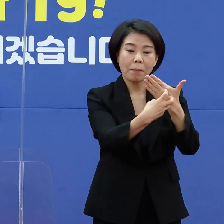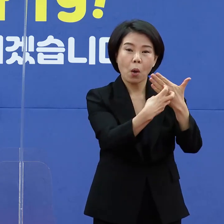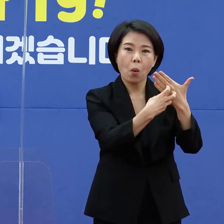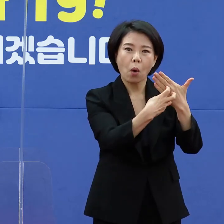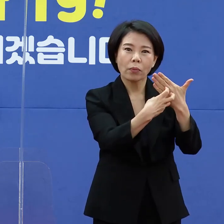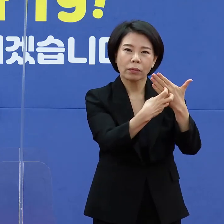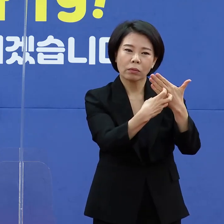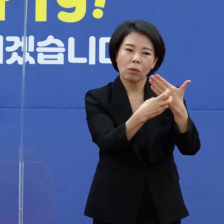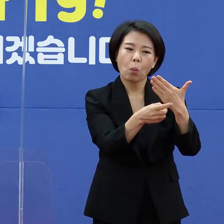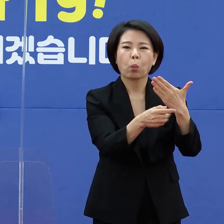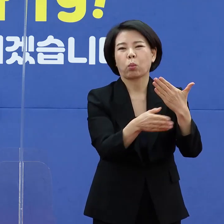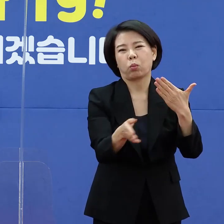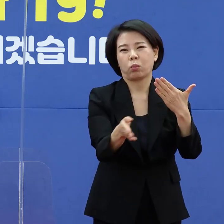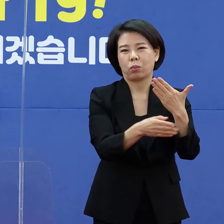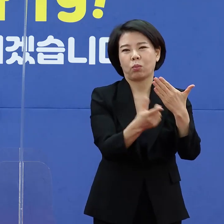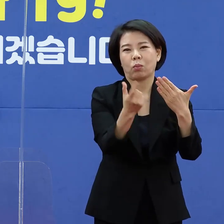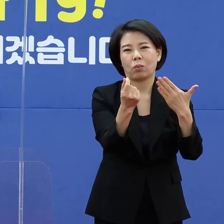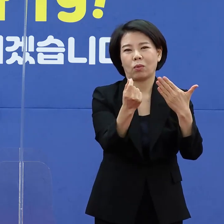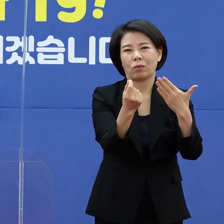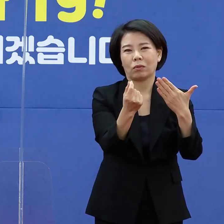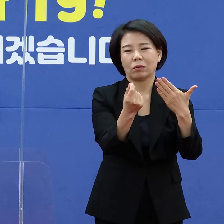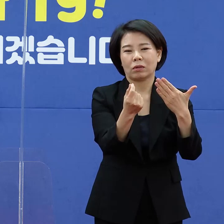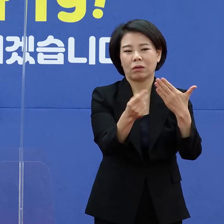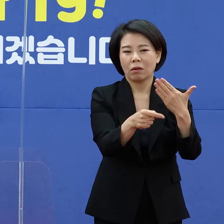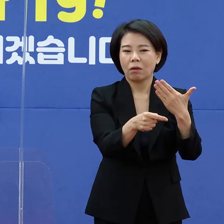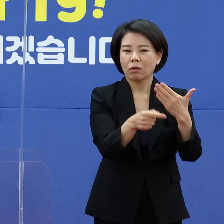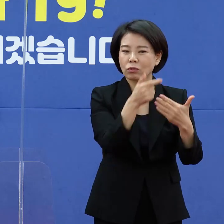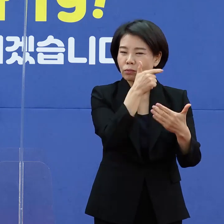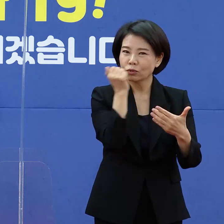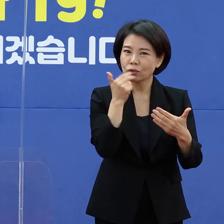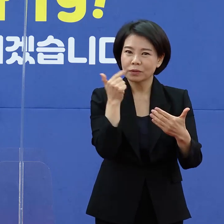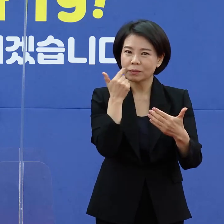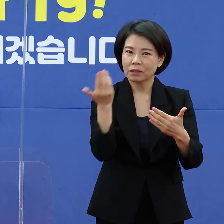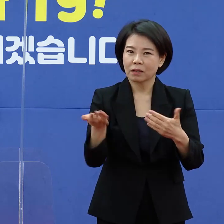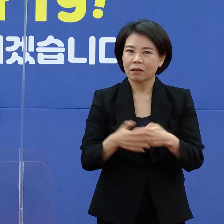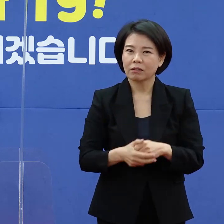사실상 전무한 상황입니다. 사각지단은 없는지 설명 바랍니다.